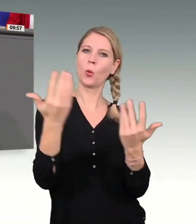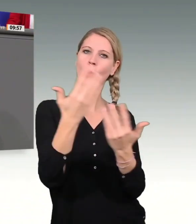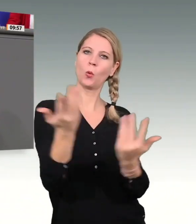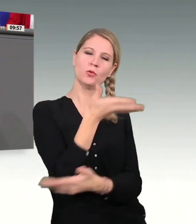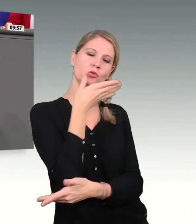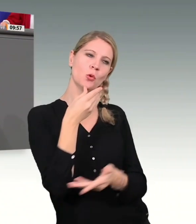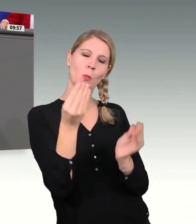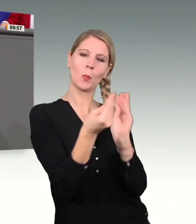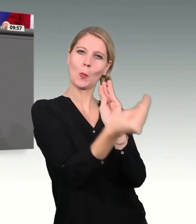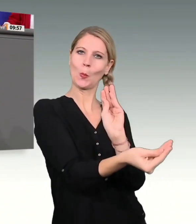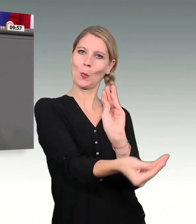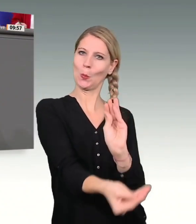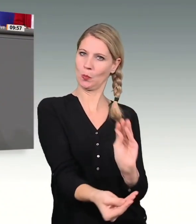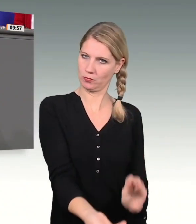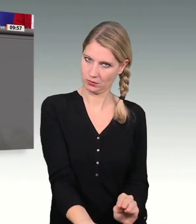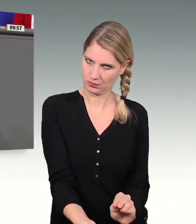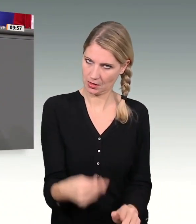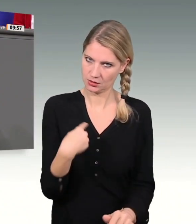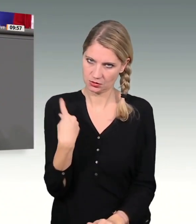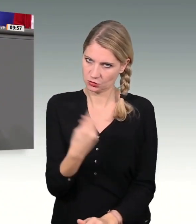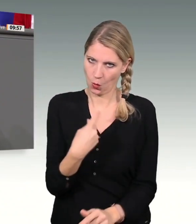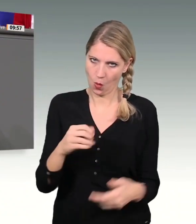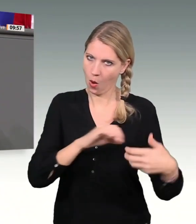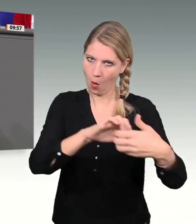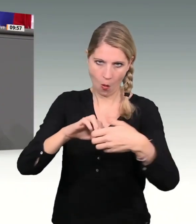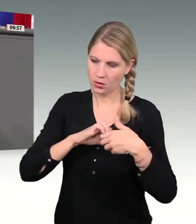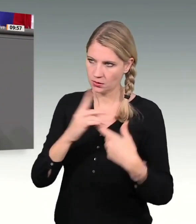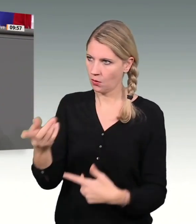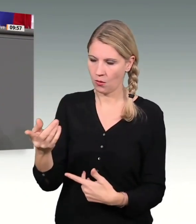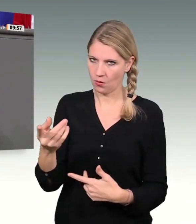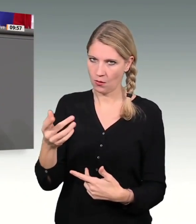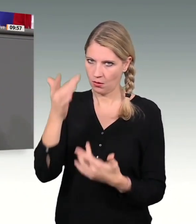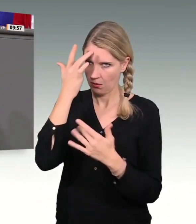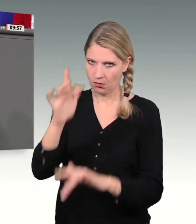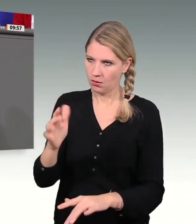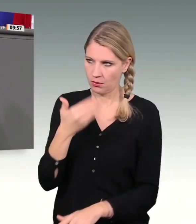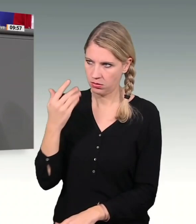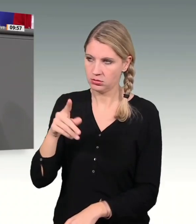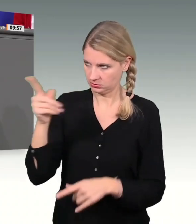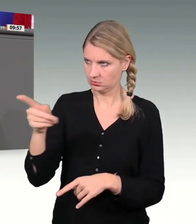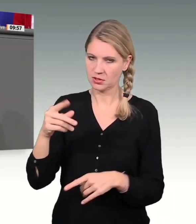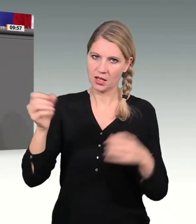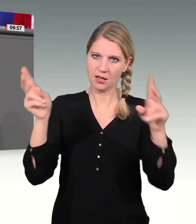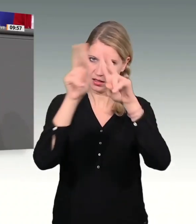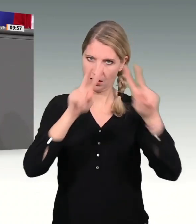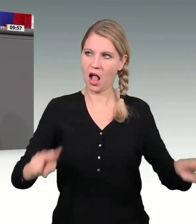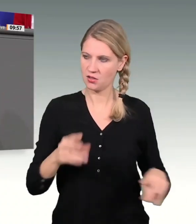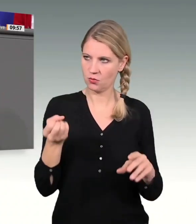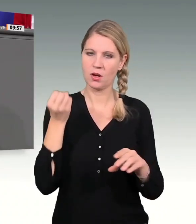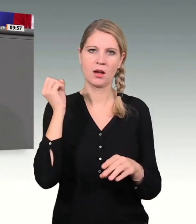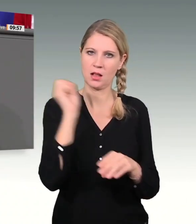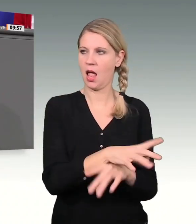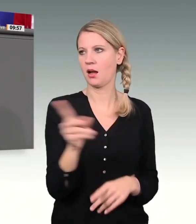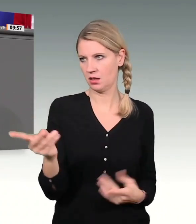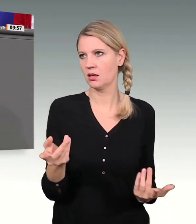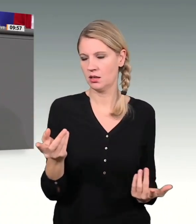durchgehen lassen. Wir werden uns in Karlsruhe wiedersehen. Sehr geehrter Herr Lindner, das, was Sie hier abliefern,